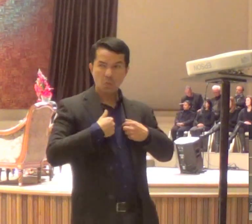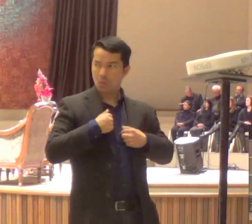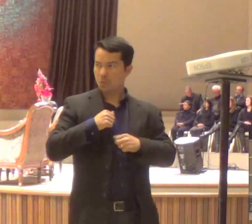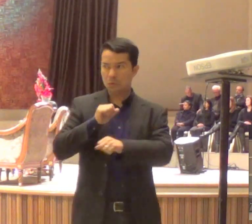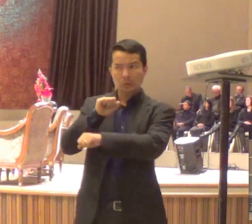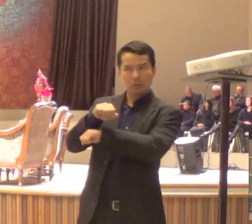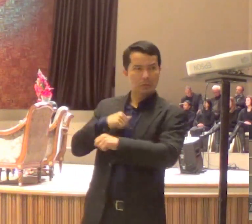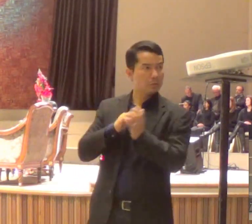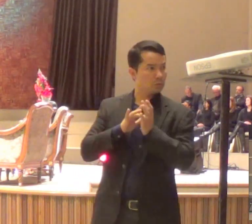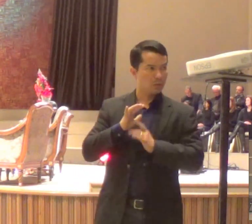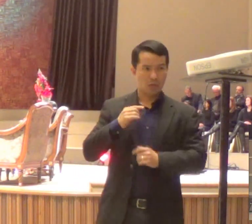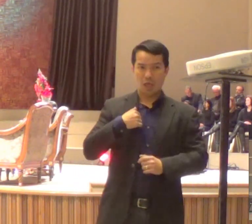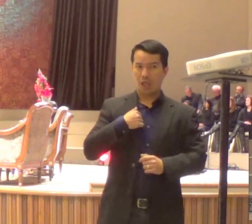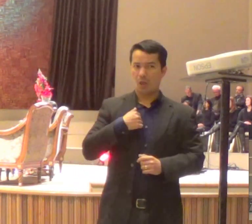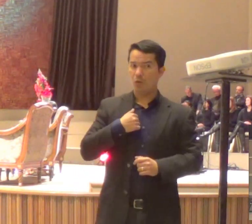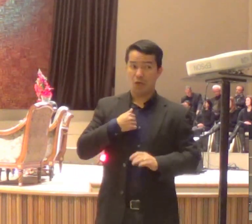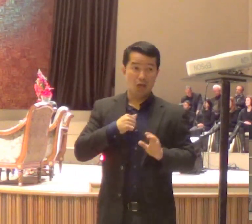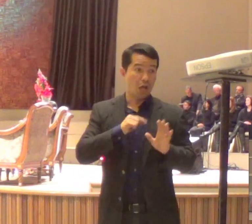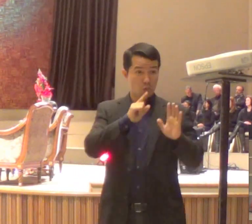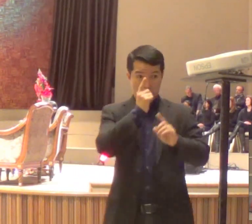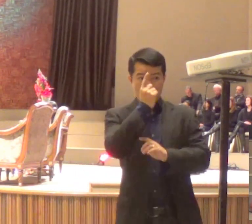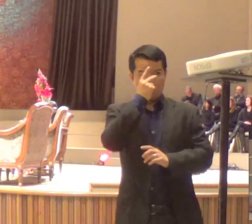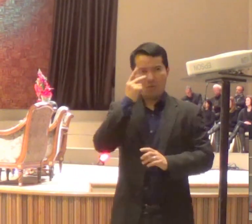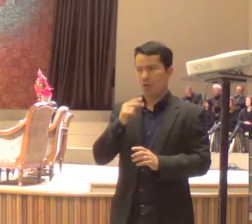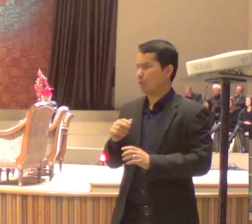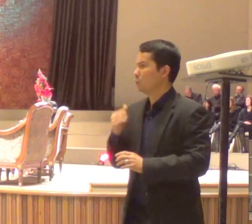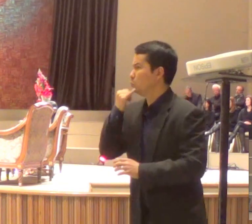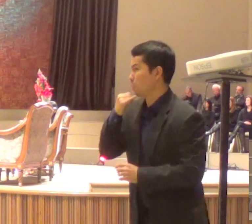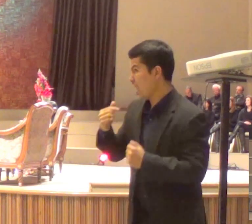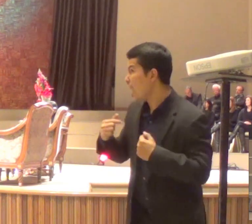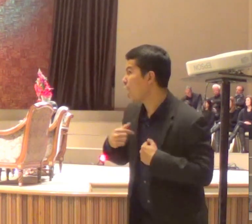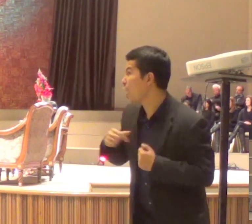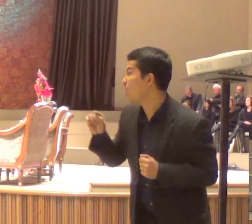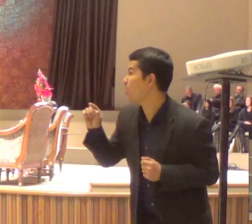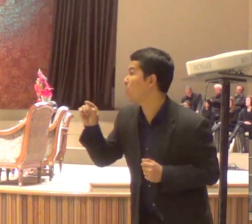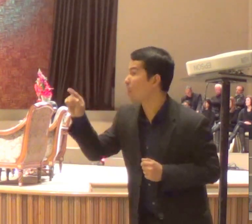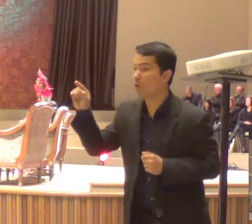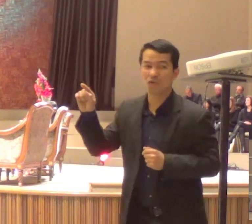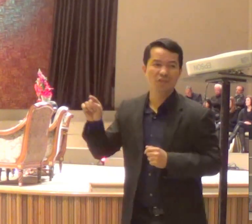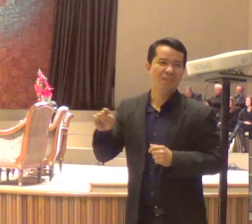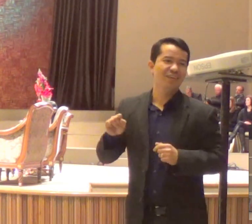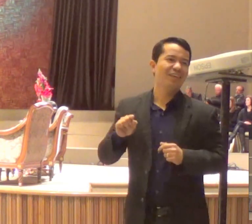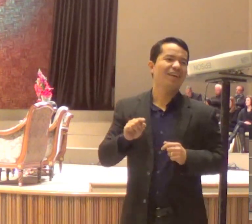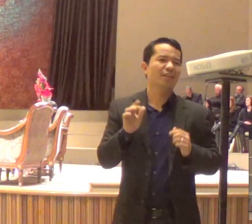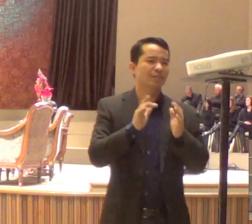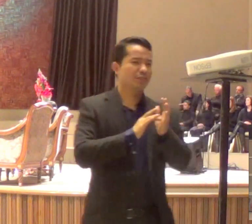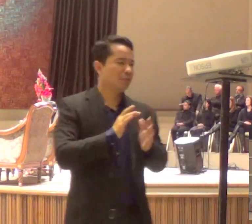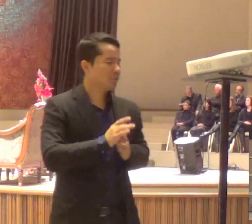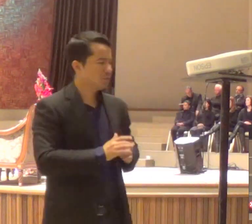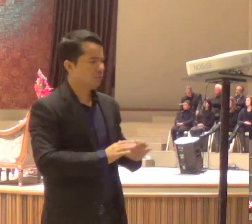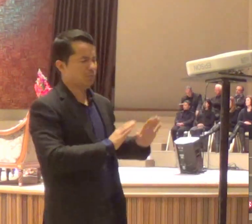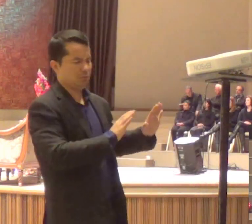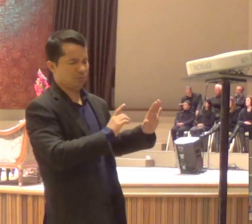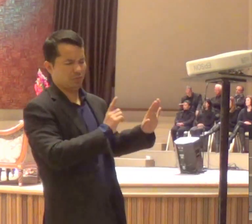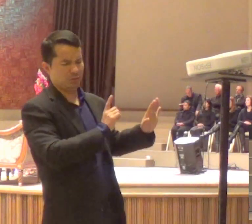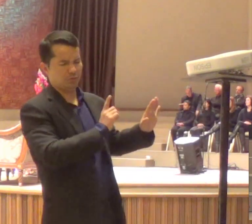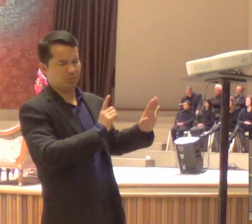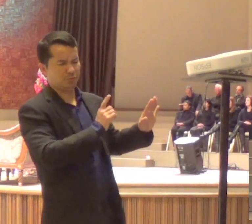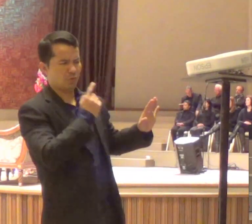Sou eu, Senhor? Sou eu, Senhor? Bom, nessa estrutura, todo mundo perguntando, sou eu,